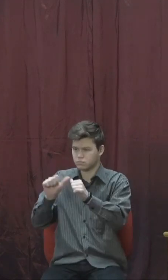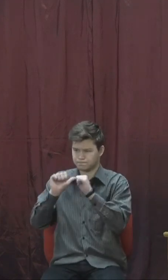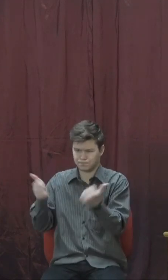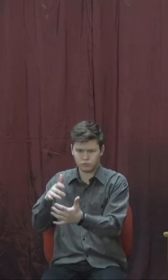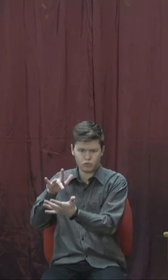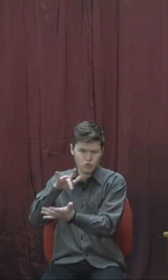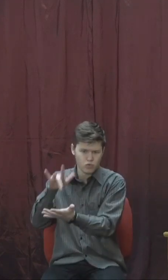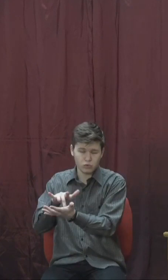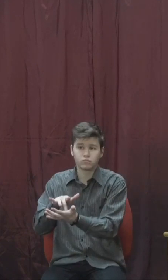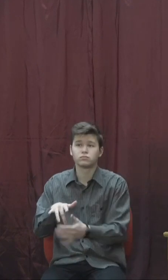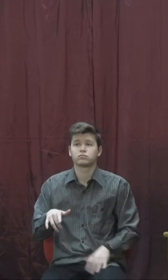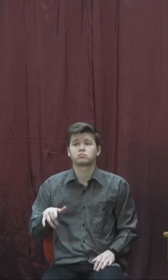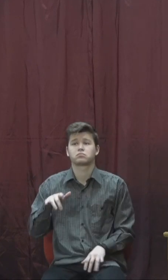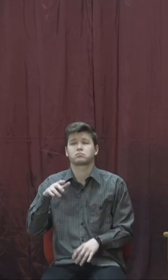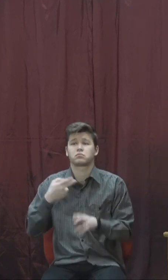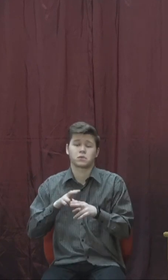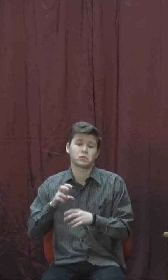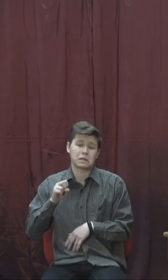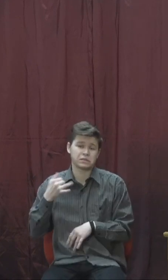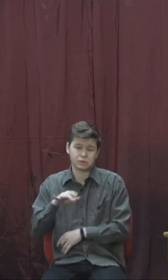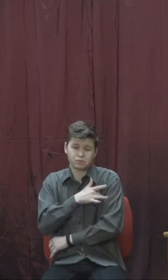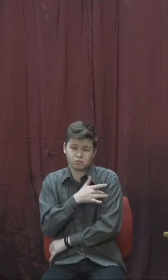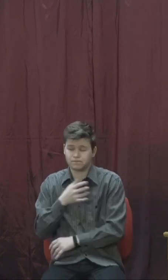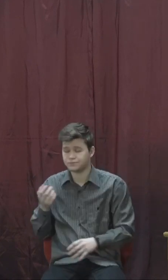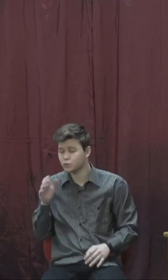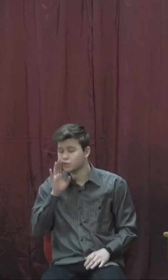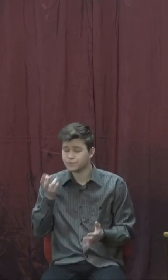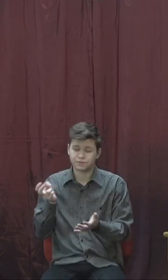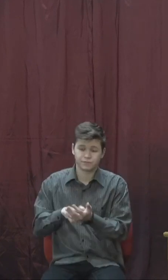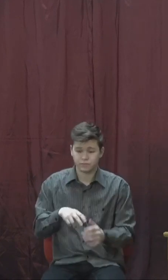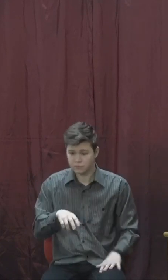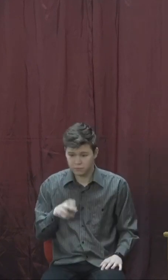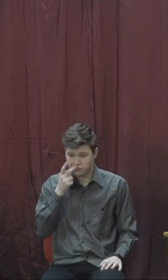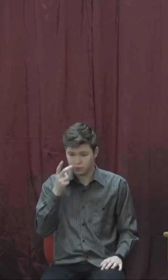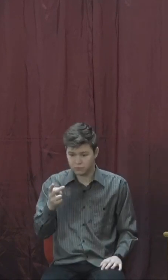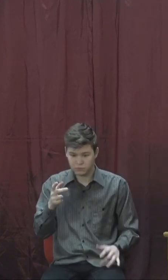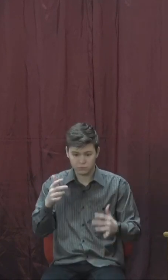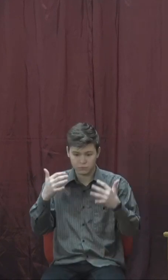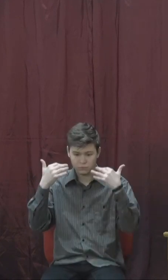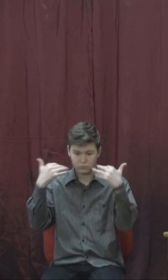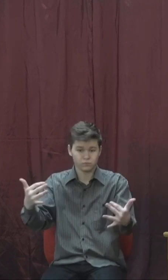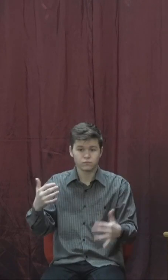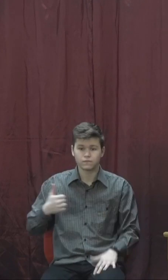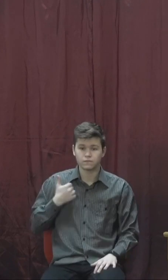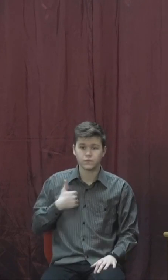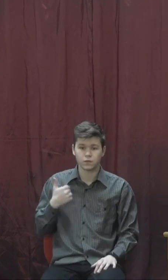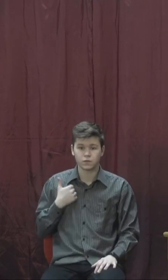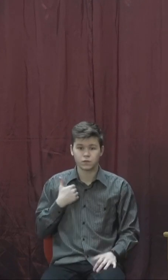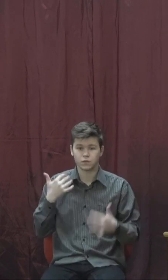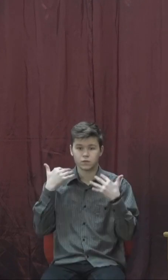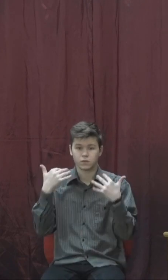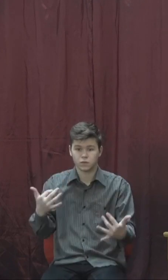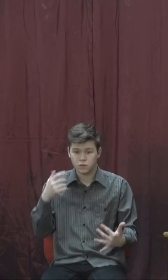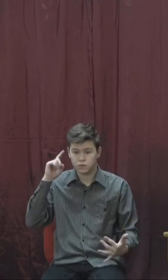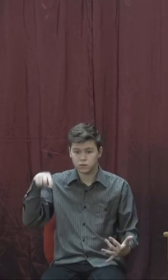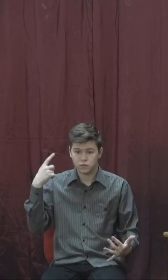Божого чоловіка встав рано й вийшов, та аж ось військо оточує місто, і коні, і колесниці. І сказав його слуга до нього,